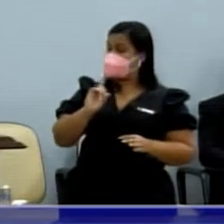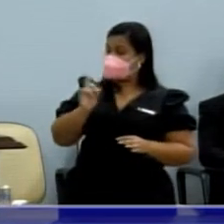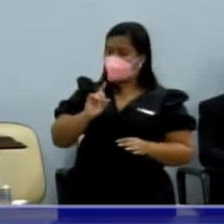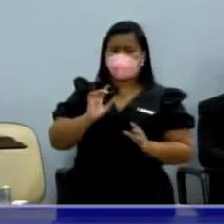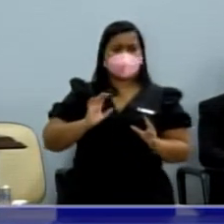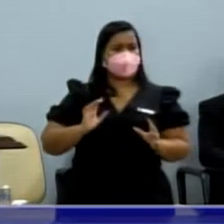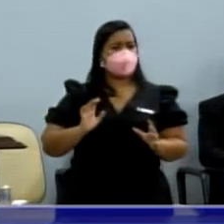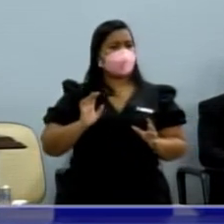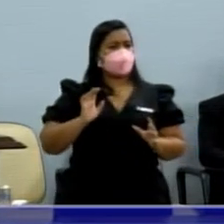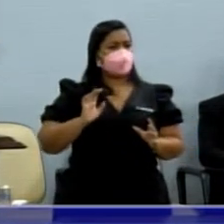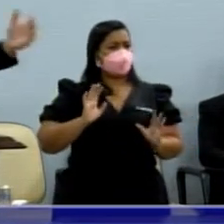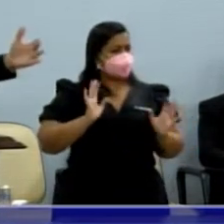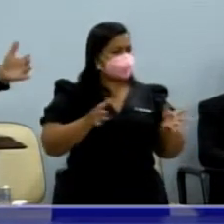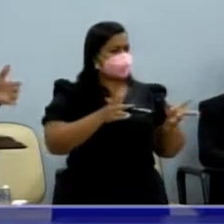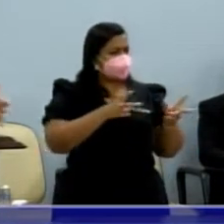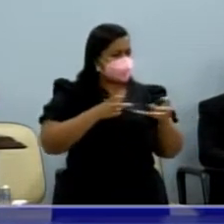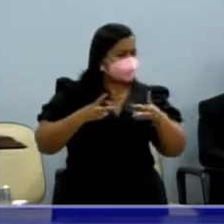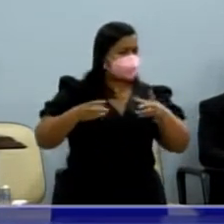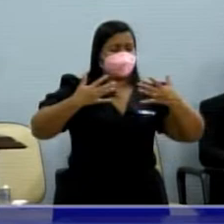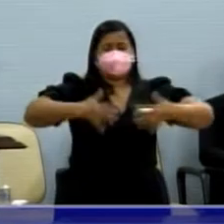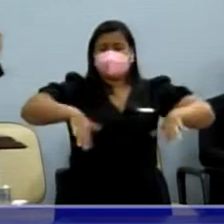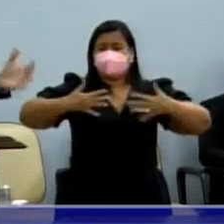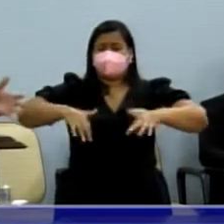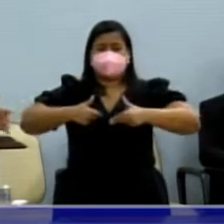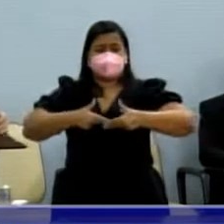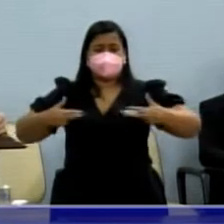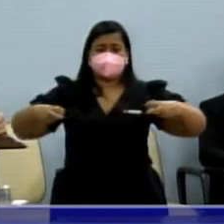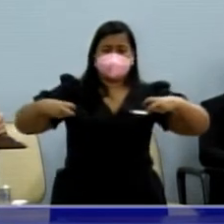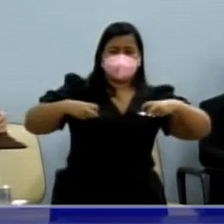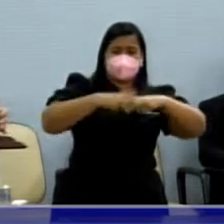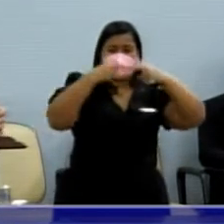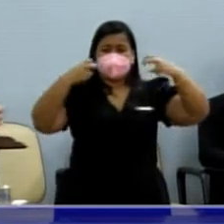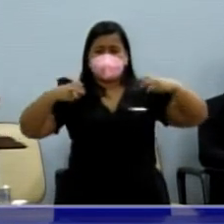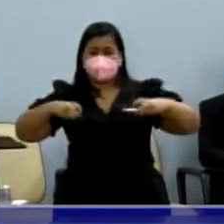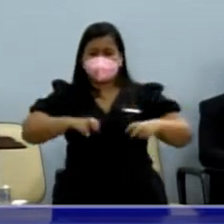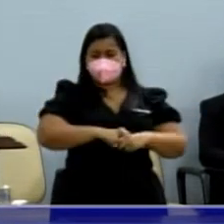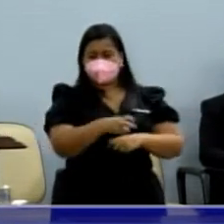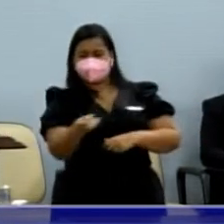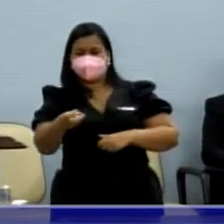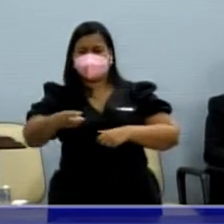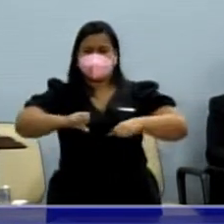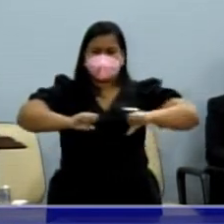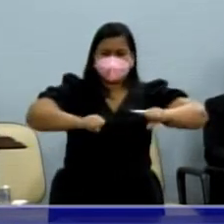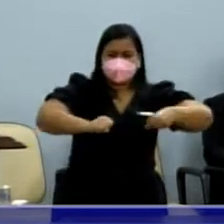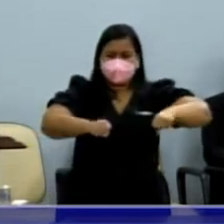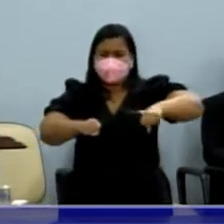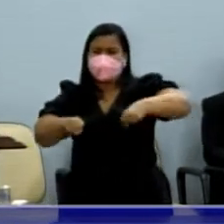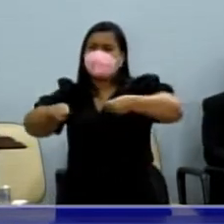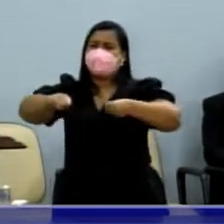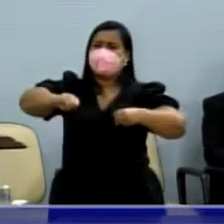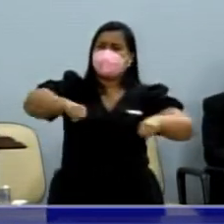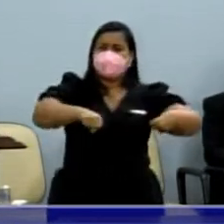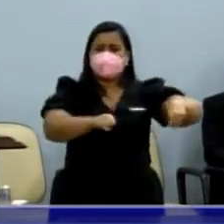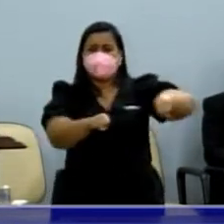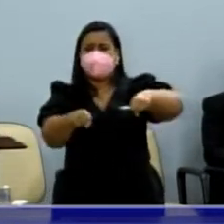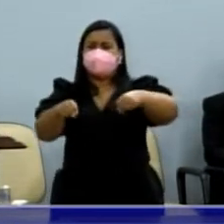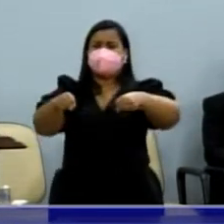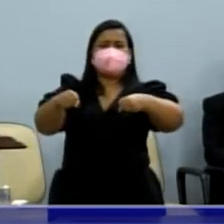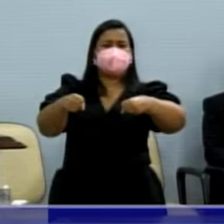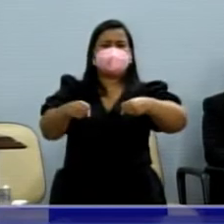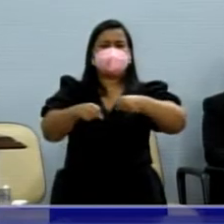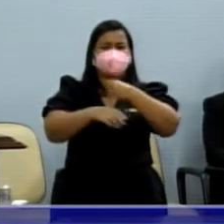um verdadeiro show de horrores naqueles acidentes, motociclista com fraturas